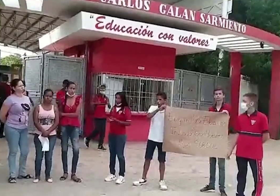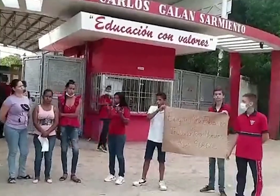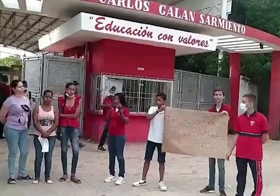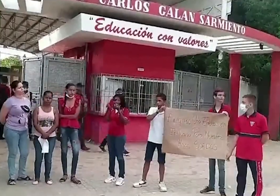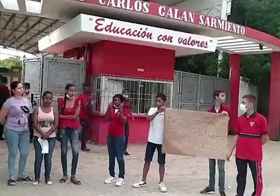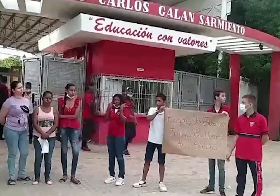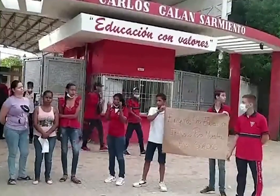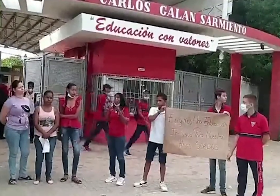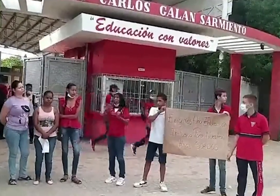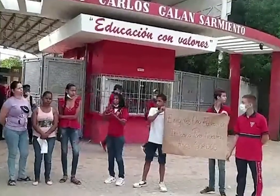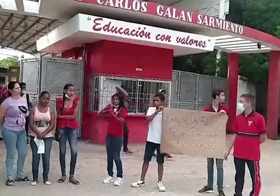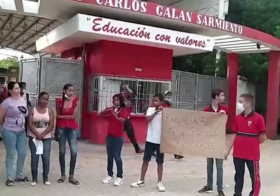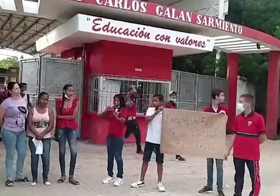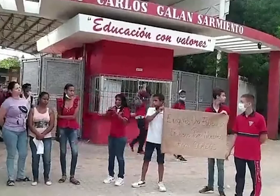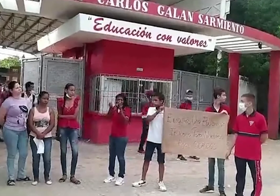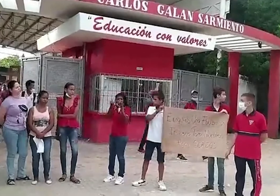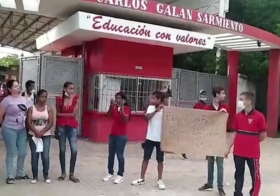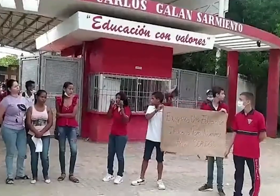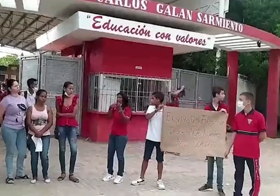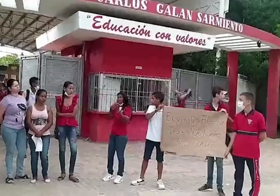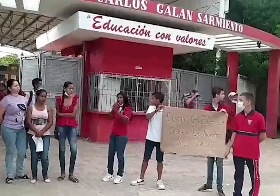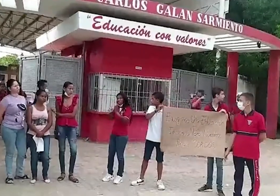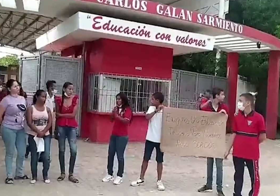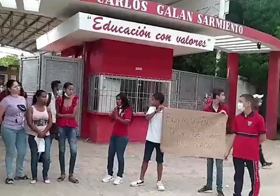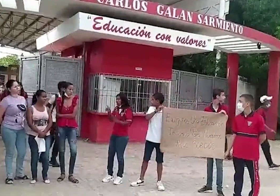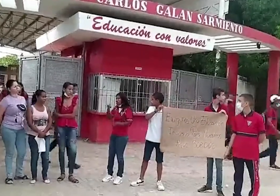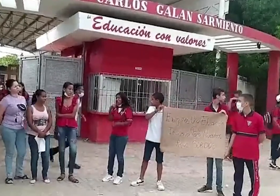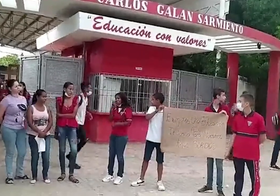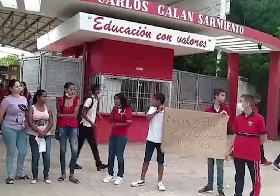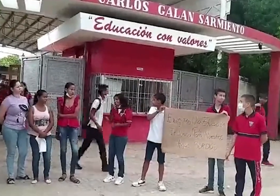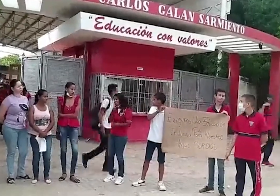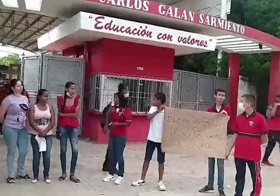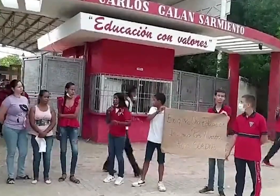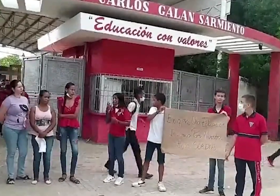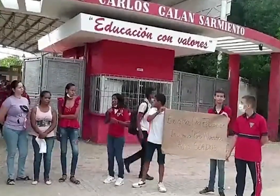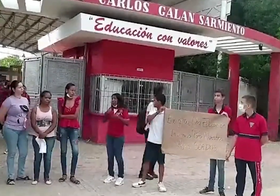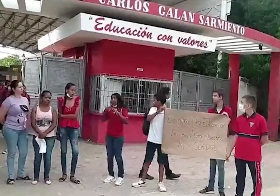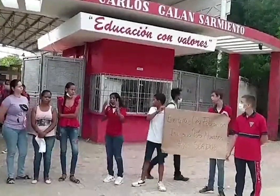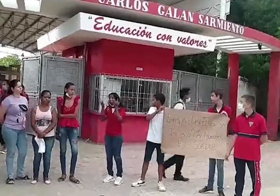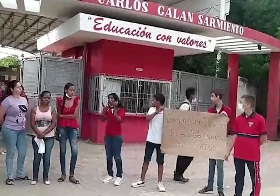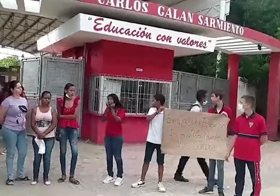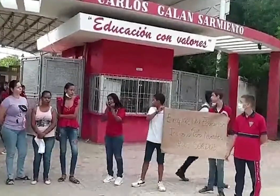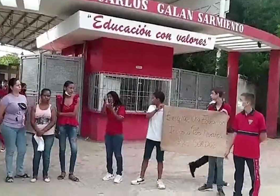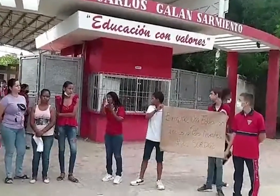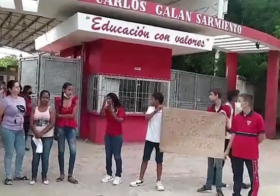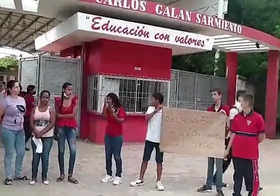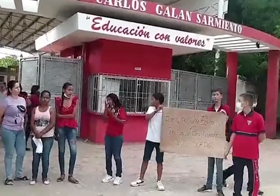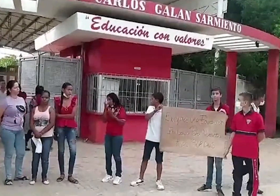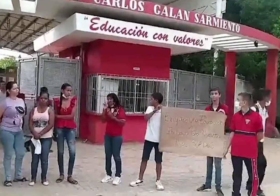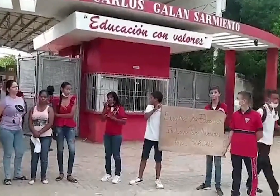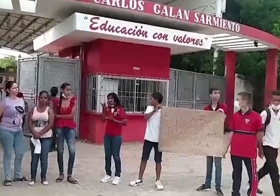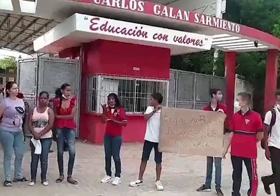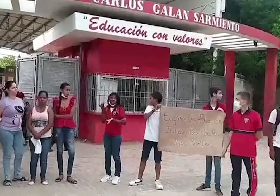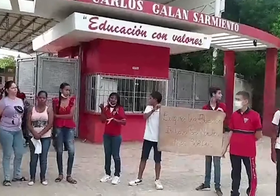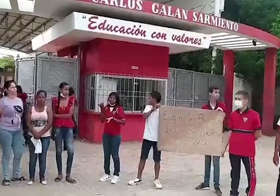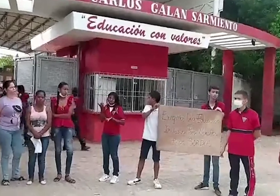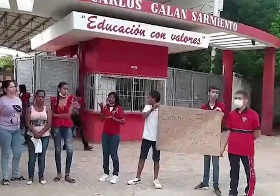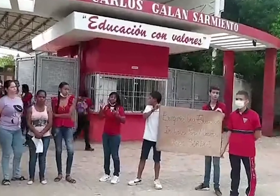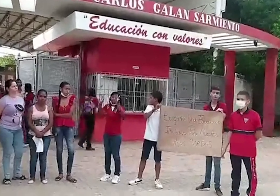el profesor solamente habla oraliza y cómo lo voy a entender si no hay un intérprete y seguramente me van a